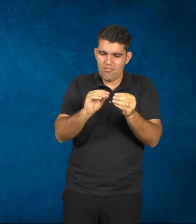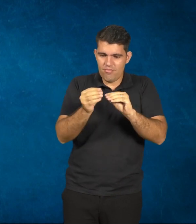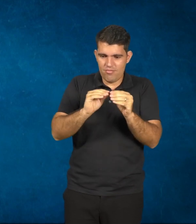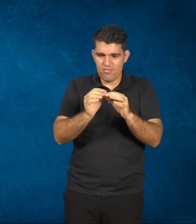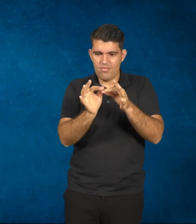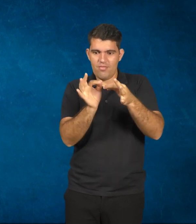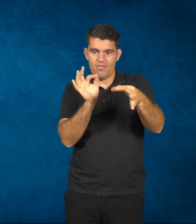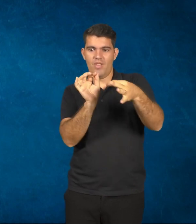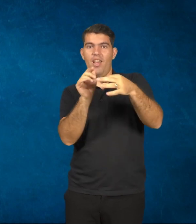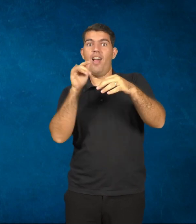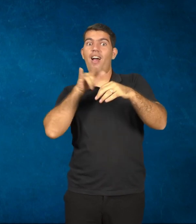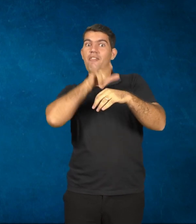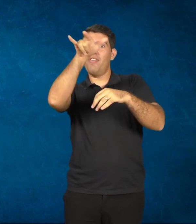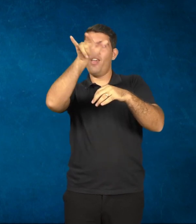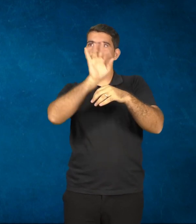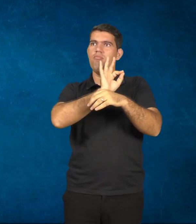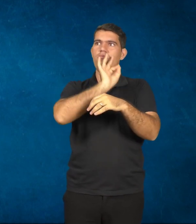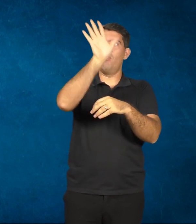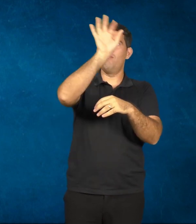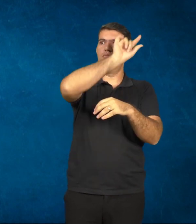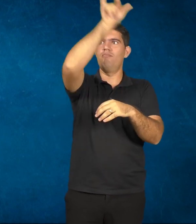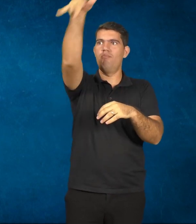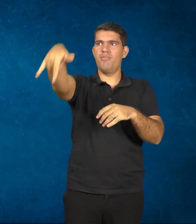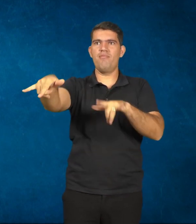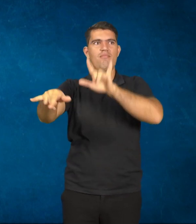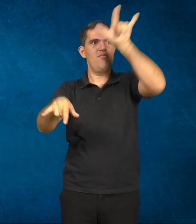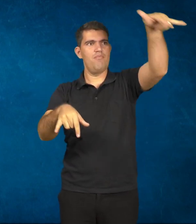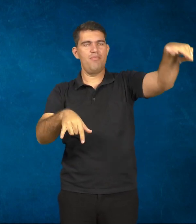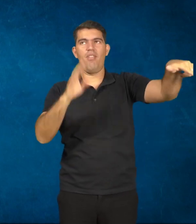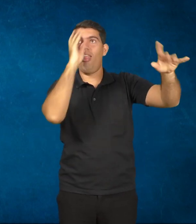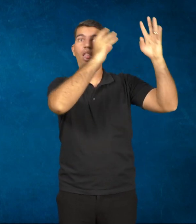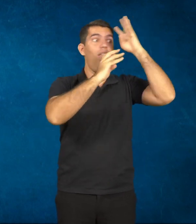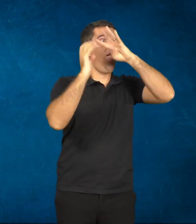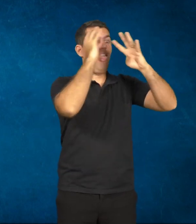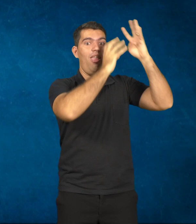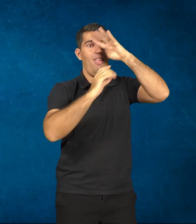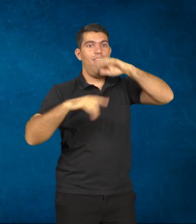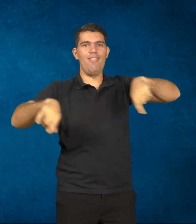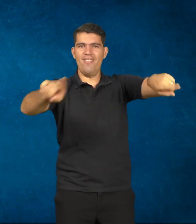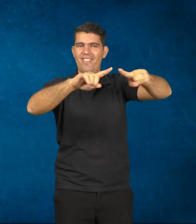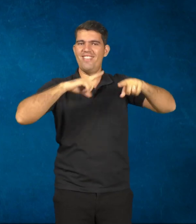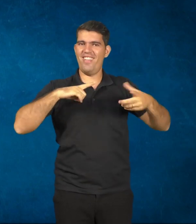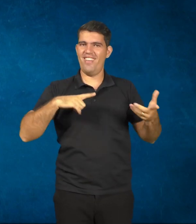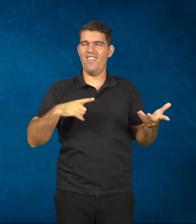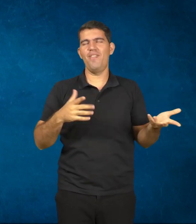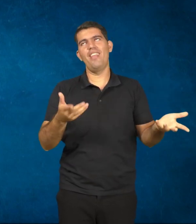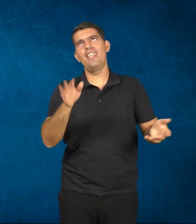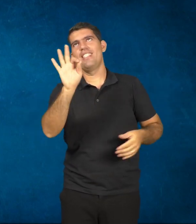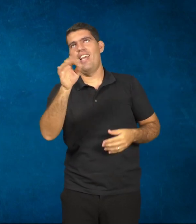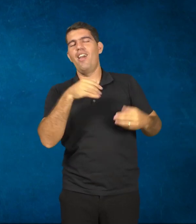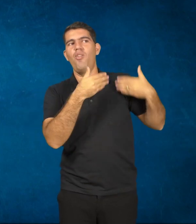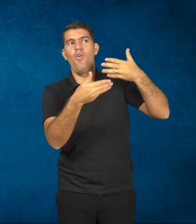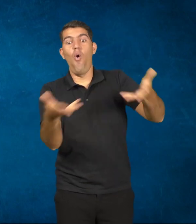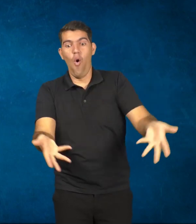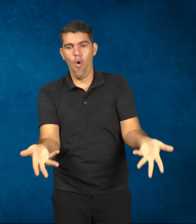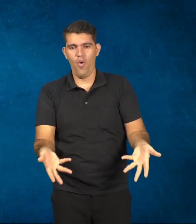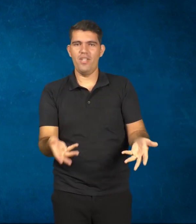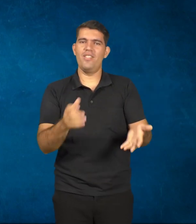e isso dispersava. Lógico que fazer isso com um smartphone, um WhatsApp, enfim, facilita muito, mas